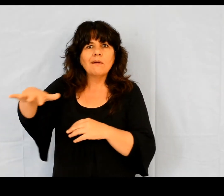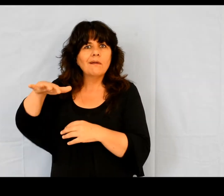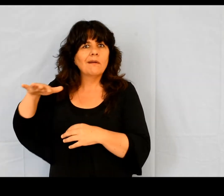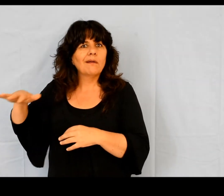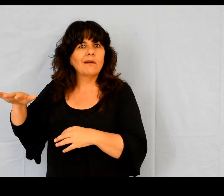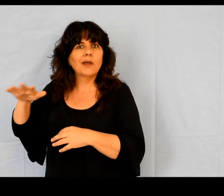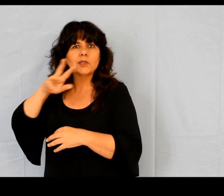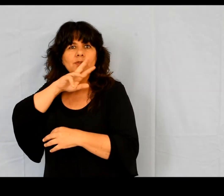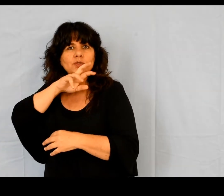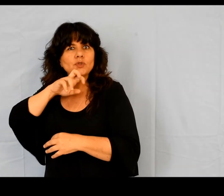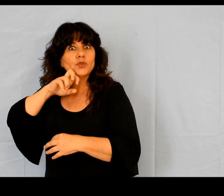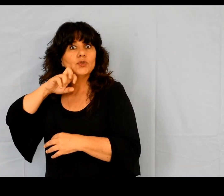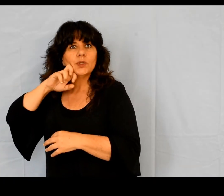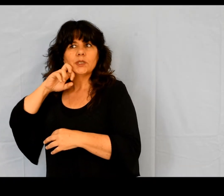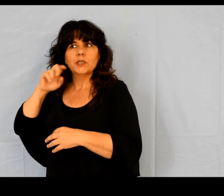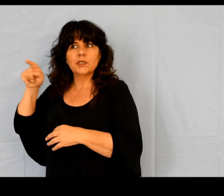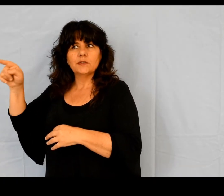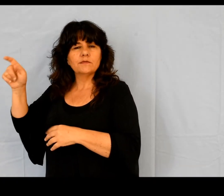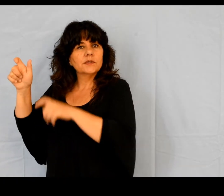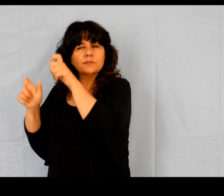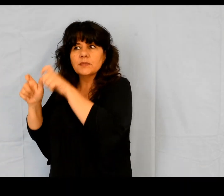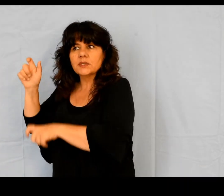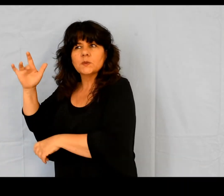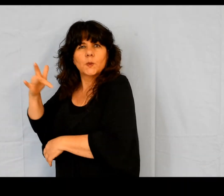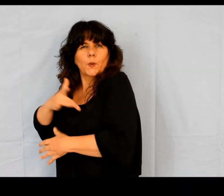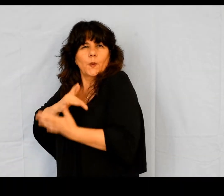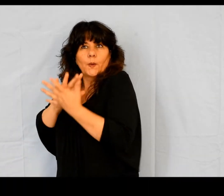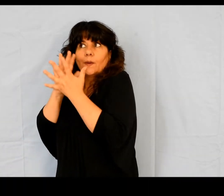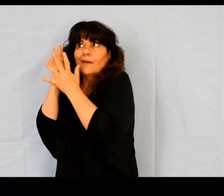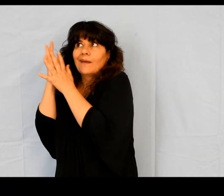qui adorent le Dieu unique les suivirent.